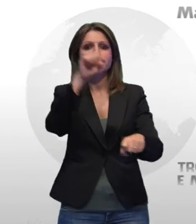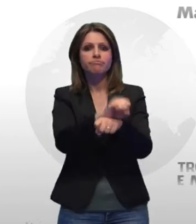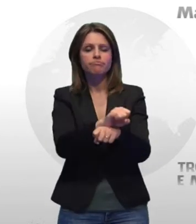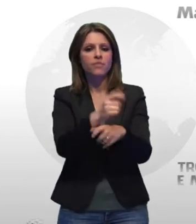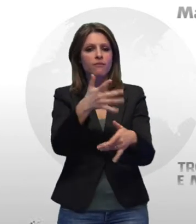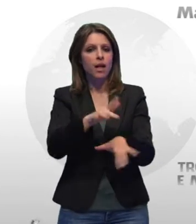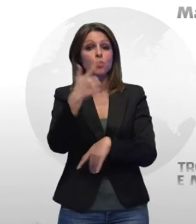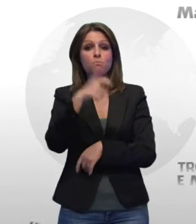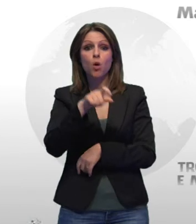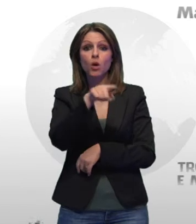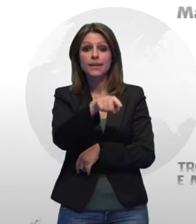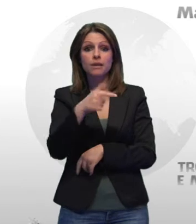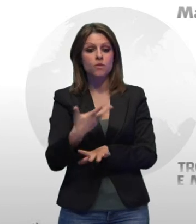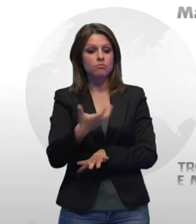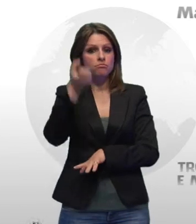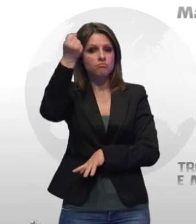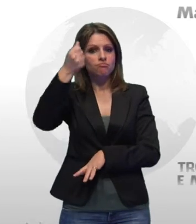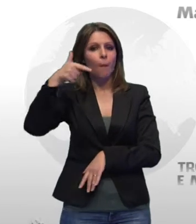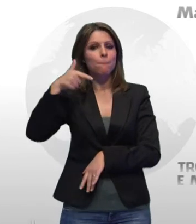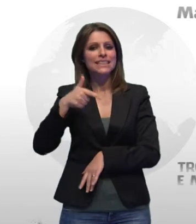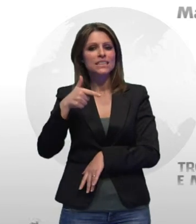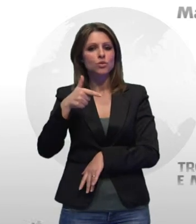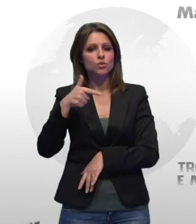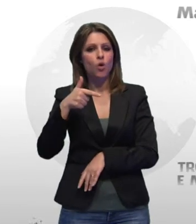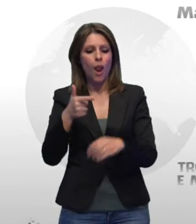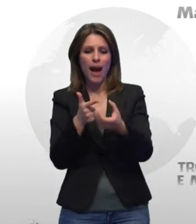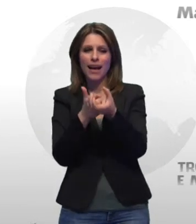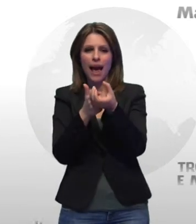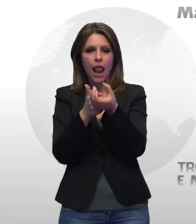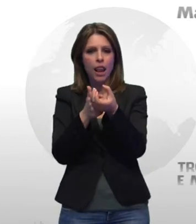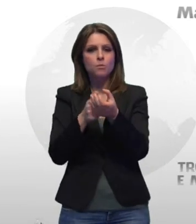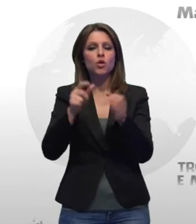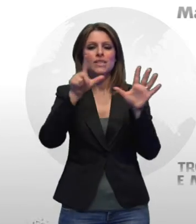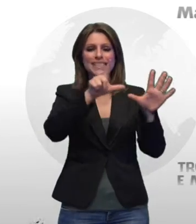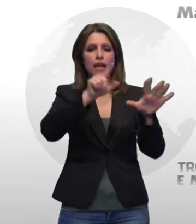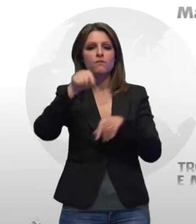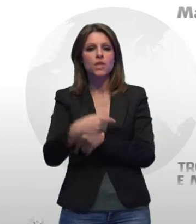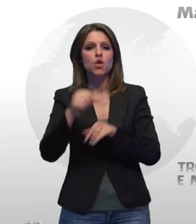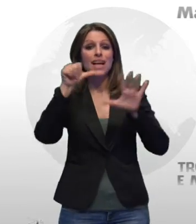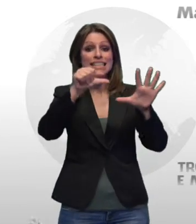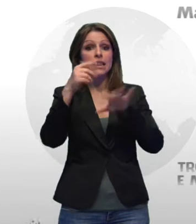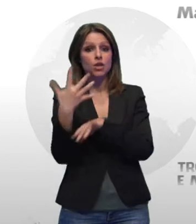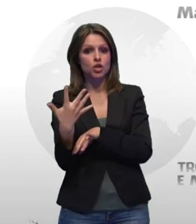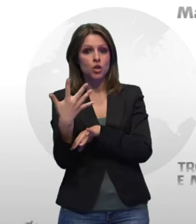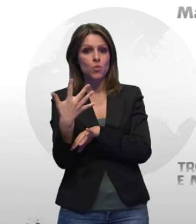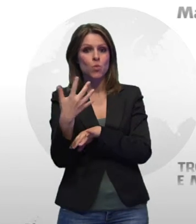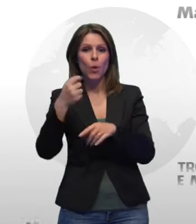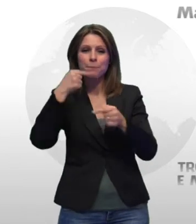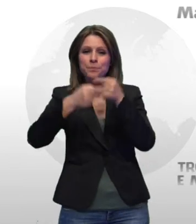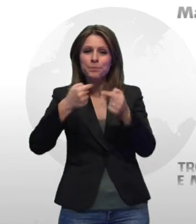arrestate perché trovate in possesso di una pistola calibro 7,65 con matricola a